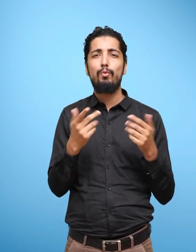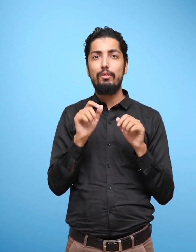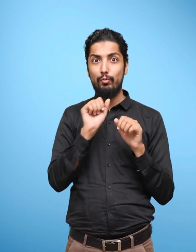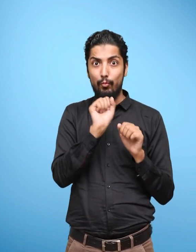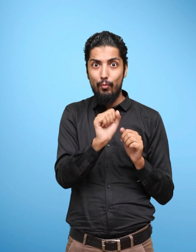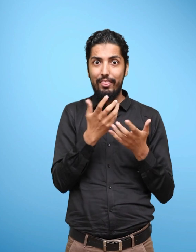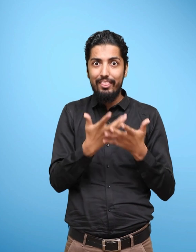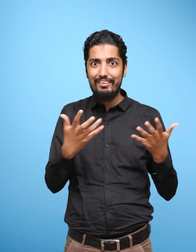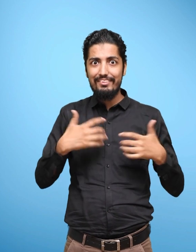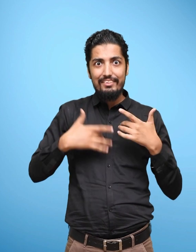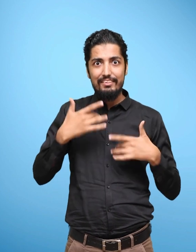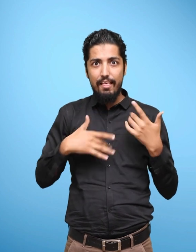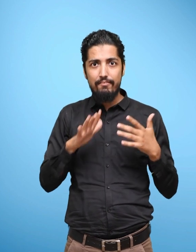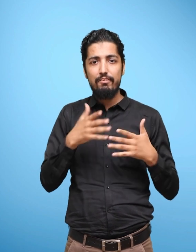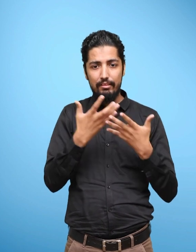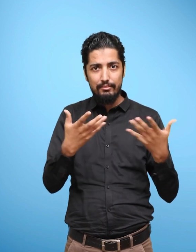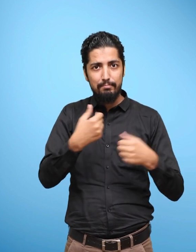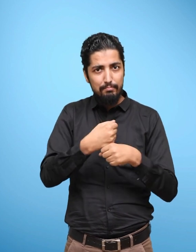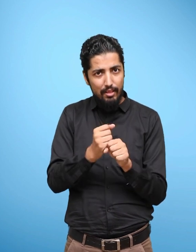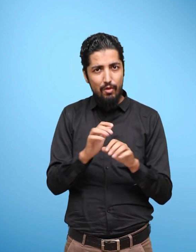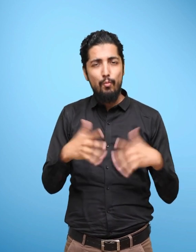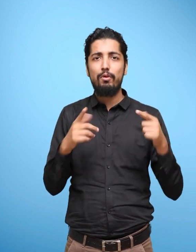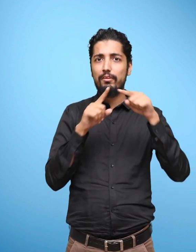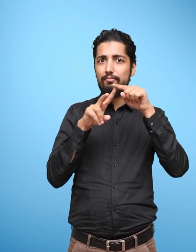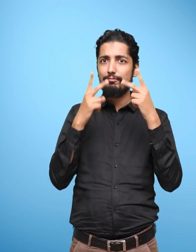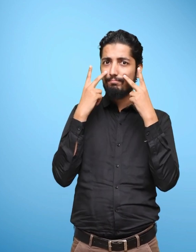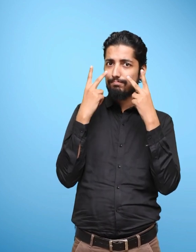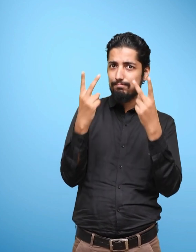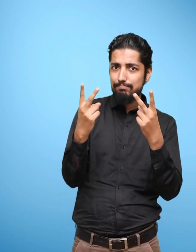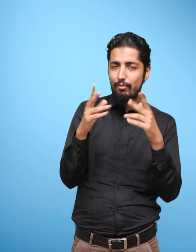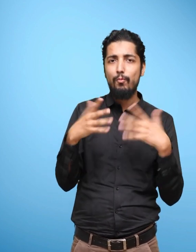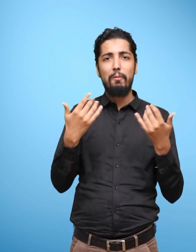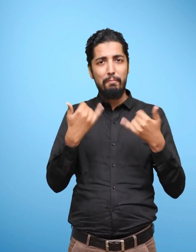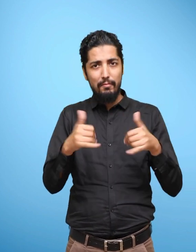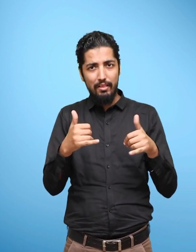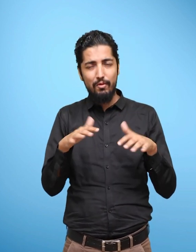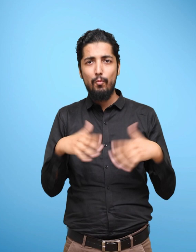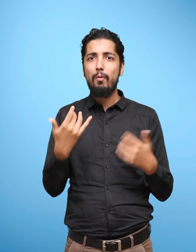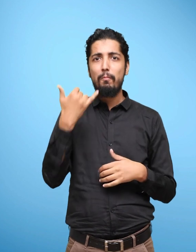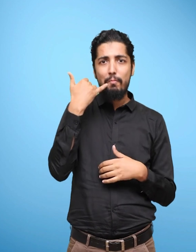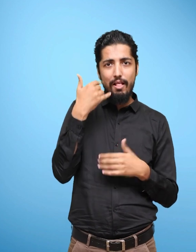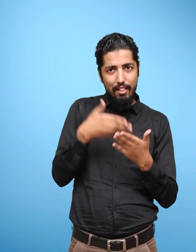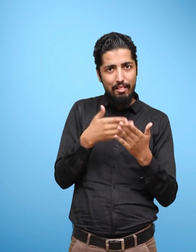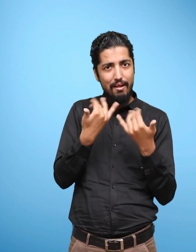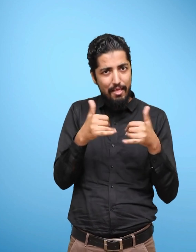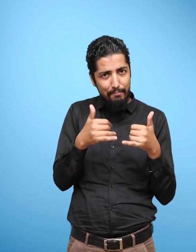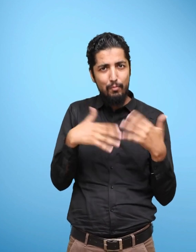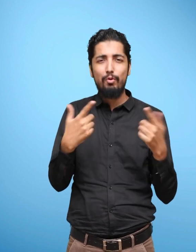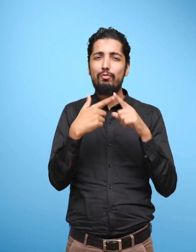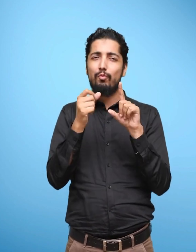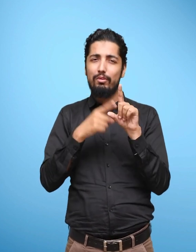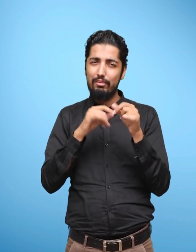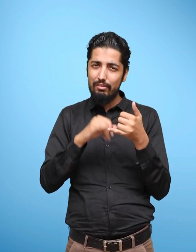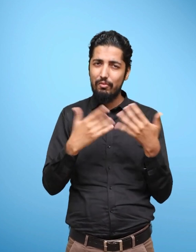Listening Stories Poems Doing Projects Visiting Places Of cultural Importance And